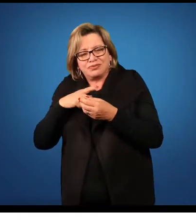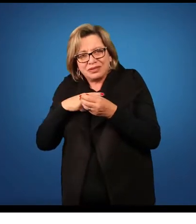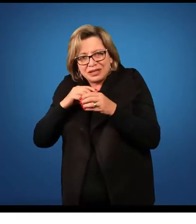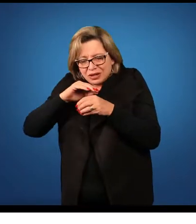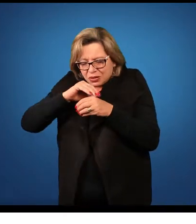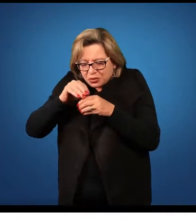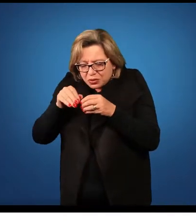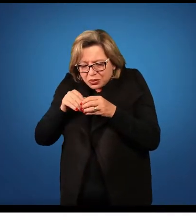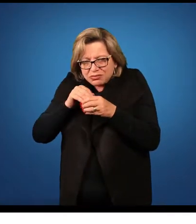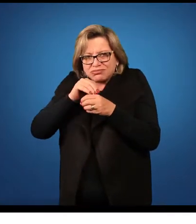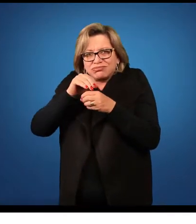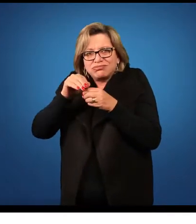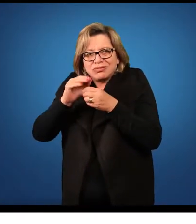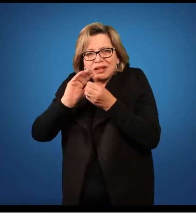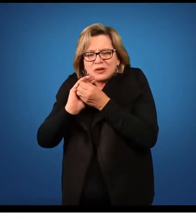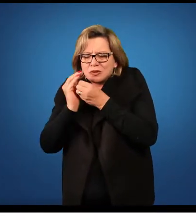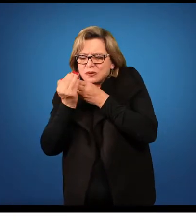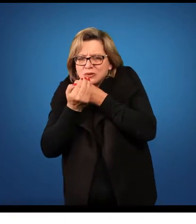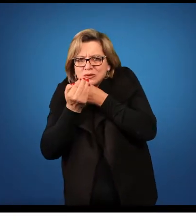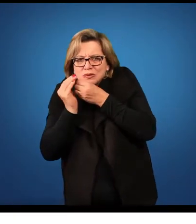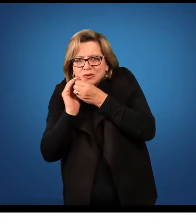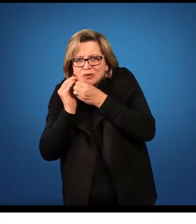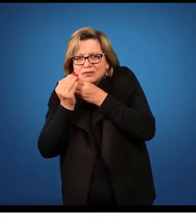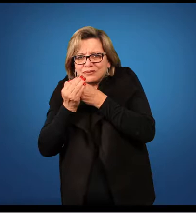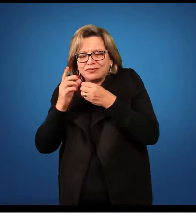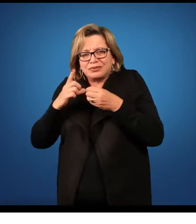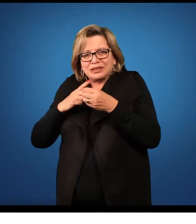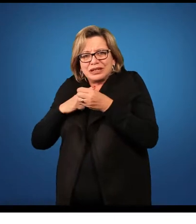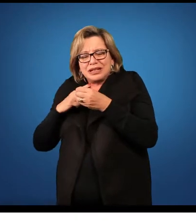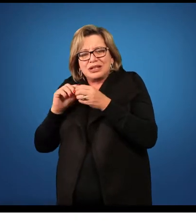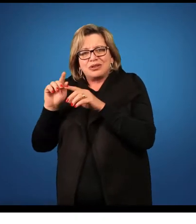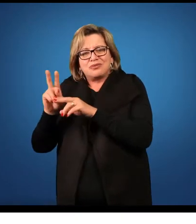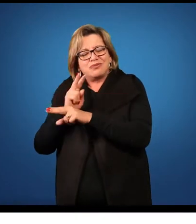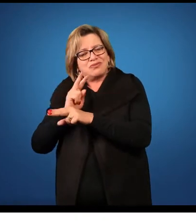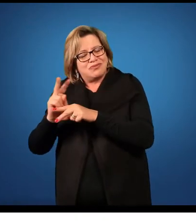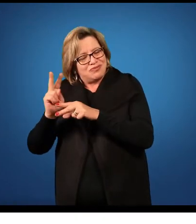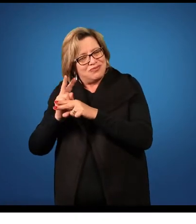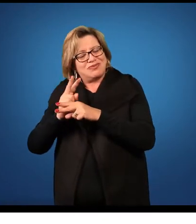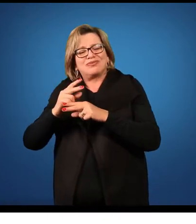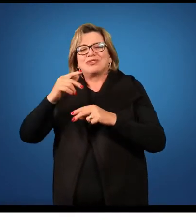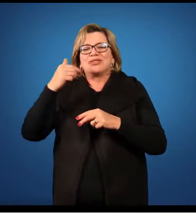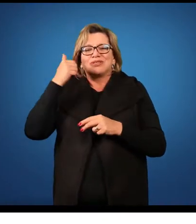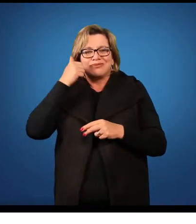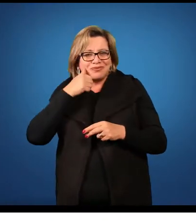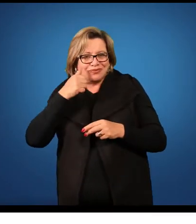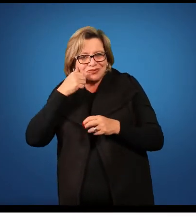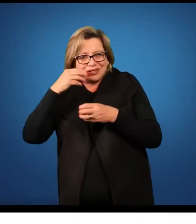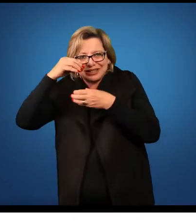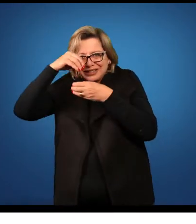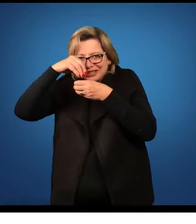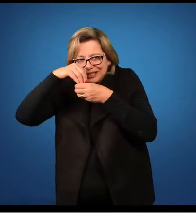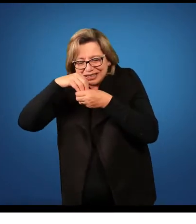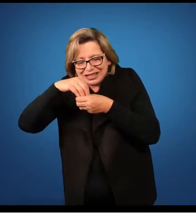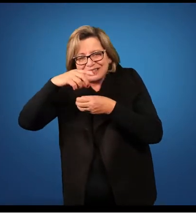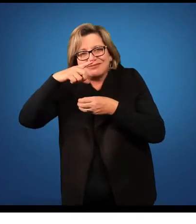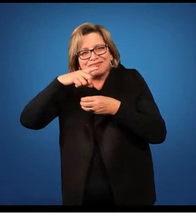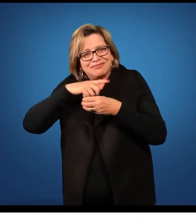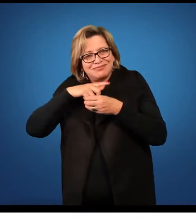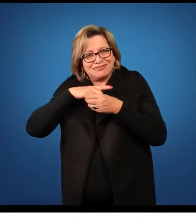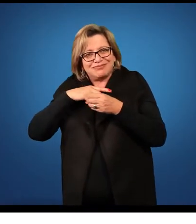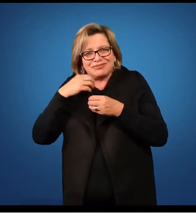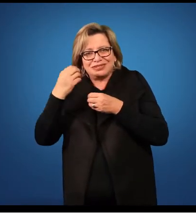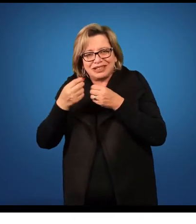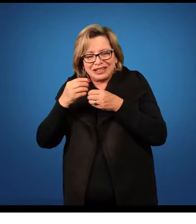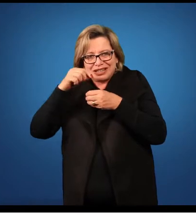que estão protegendo e envolvendo o gametófito feminino, que por sua vez apresenta em seu interior, contém em seu interior,